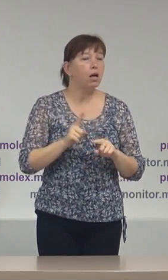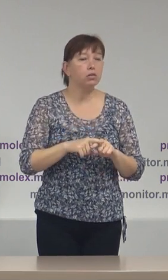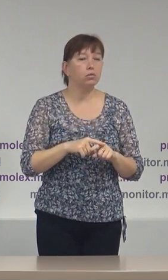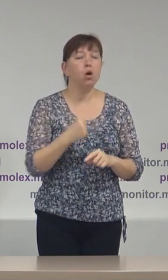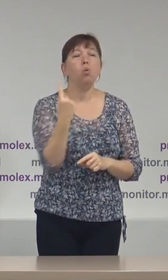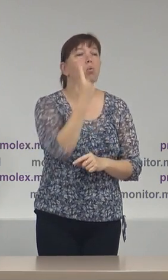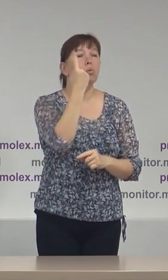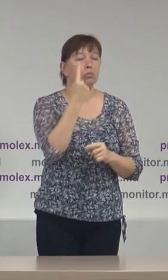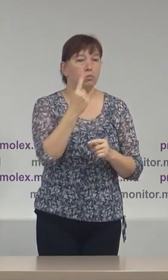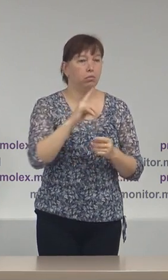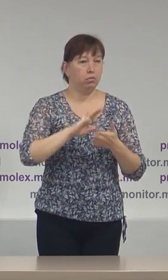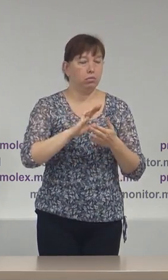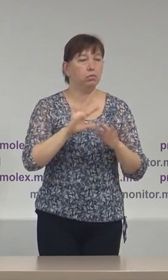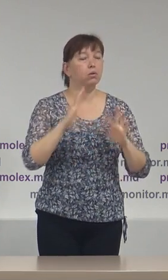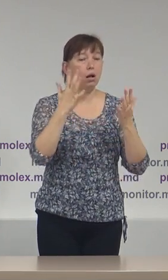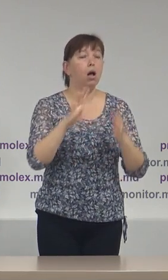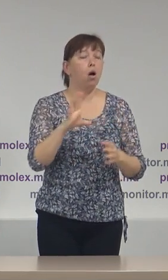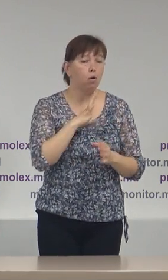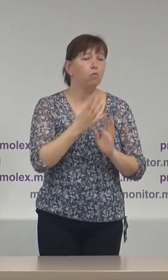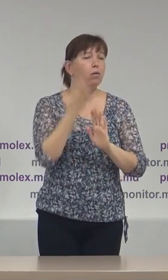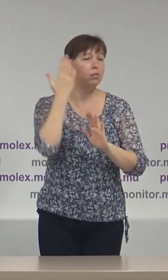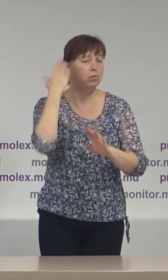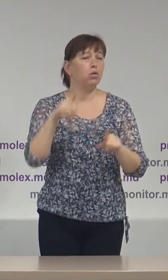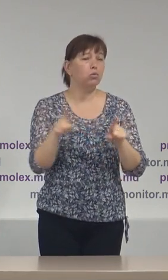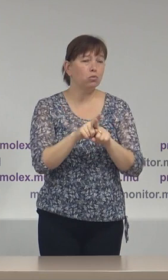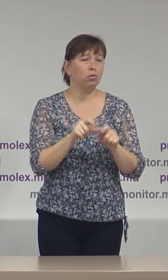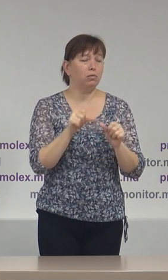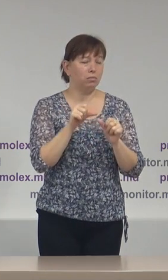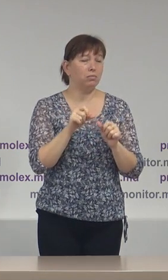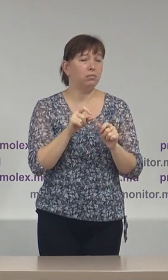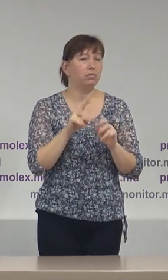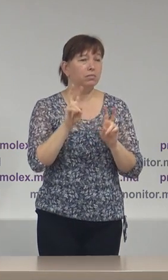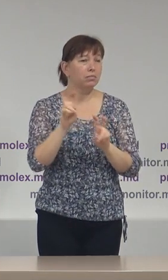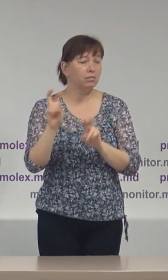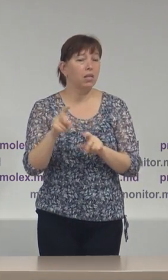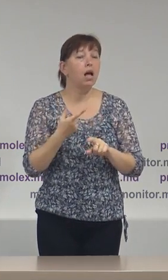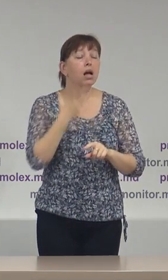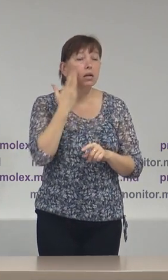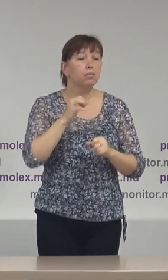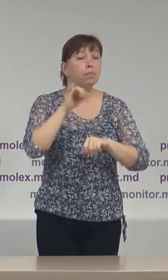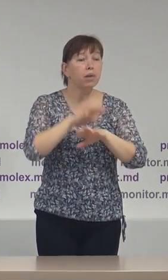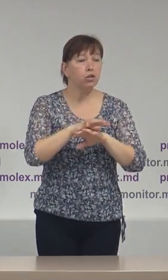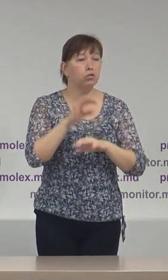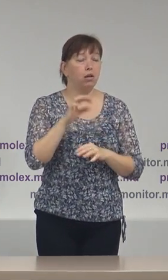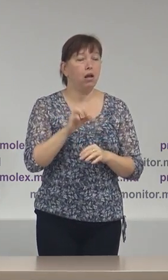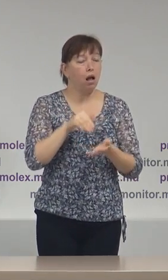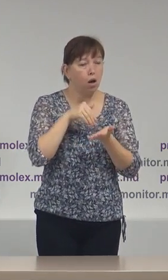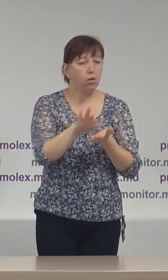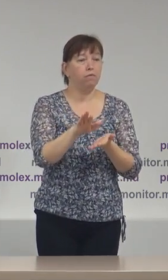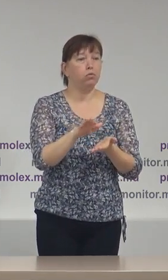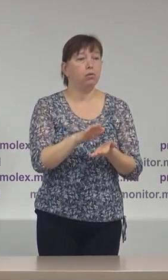unicul caz și în campaniile precedente au fost cazuri izolate de acest fel, în care băncile comerciale au refuzat